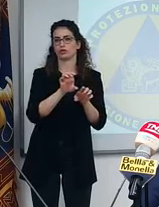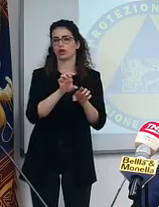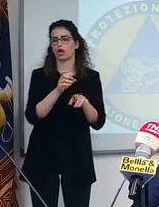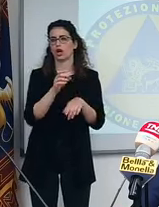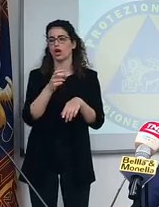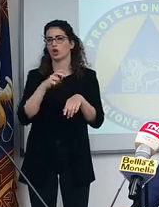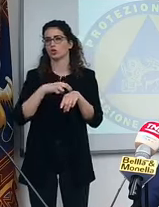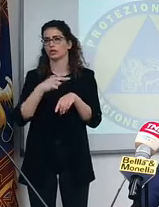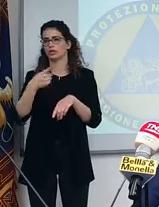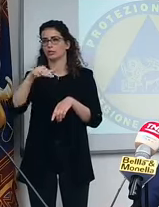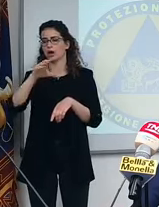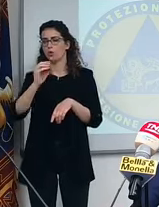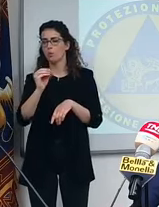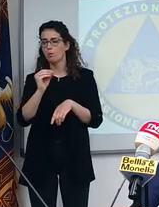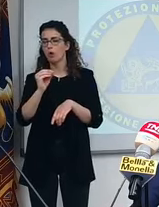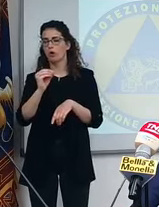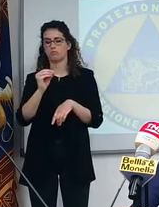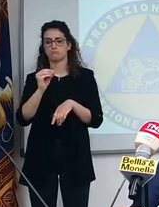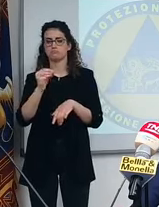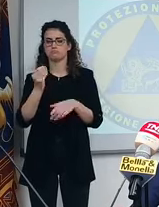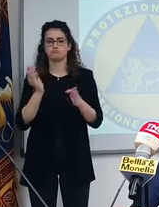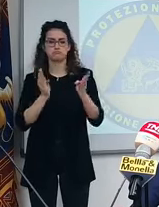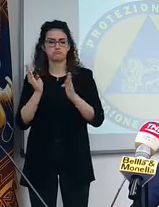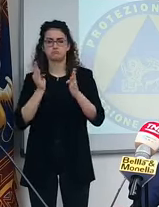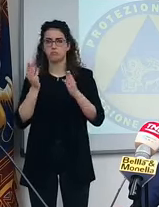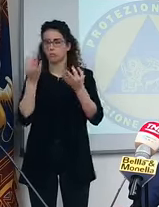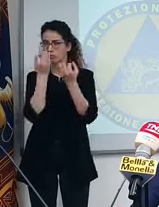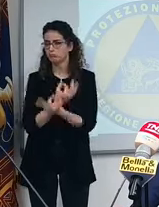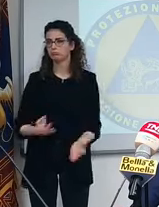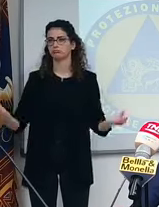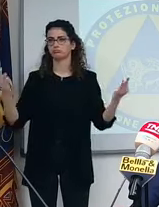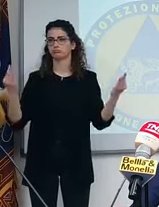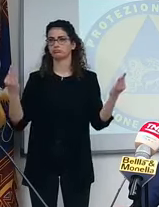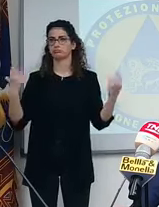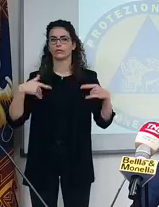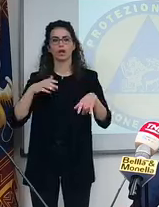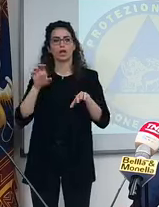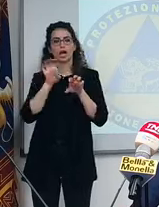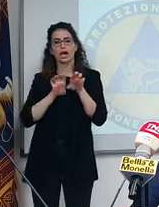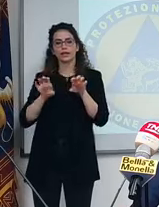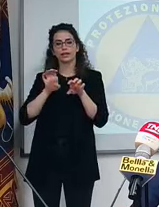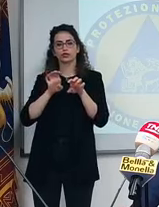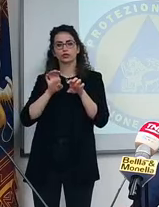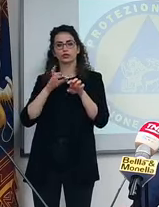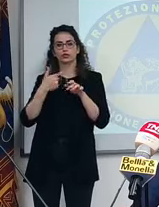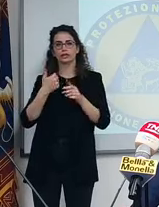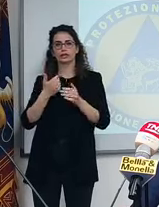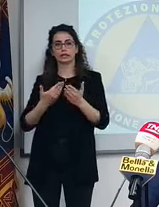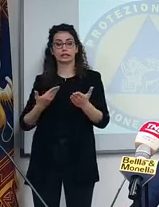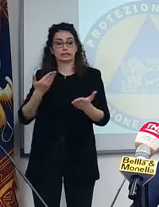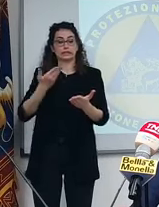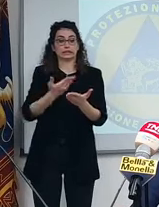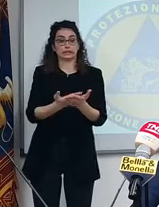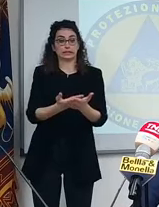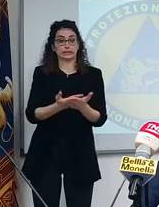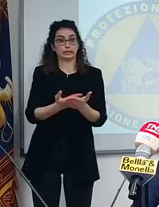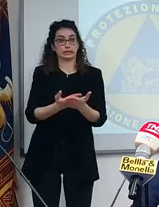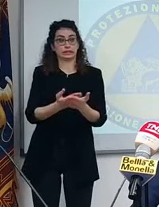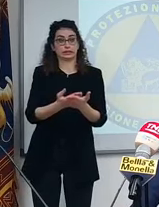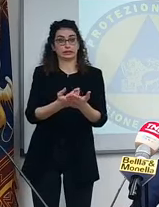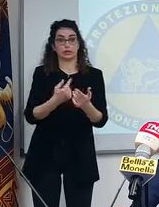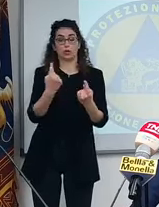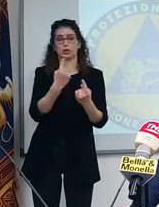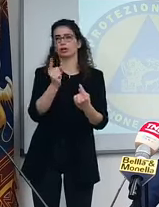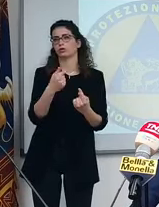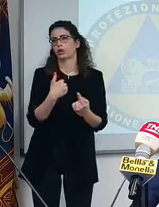Palumbo, è avvenuto in maniera sublime questo collegamento. Quindi la regione non darà un'indicazione valida per tutti, ogni tavolo deciderà in provincia per